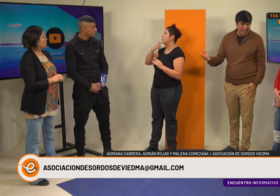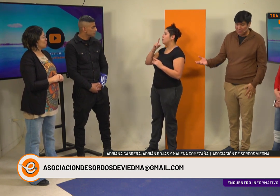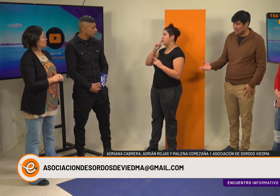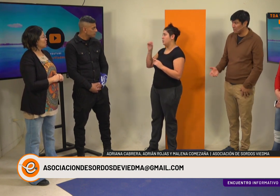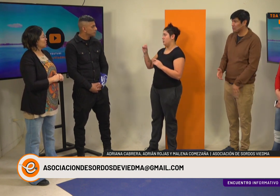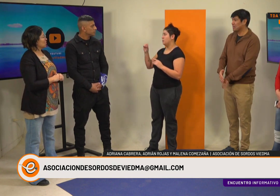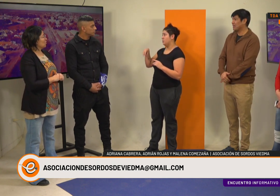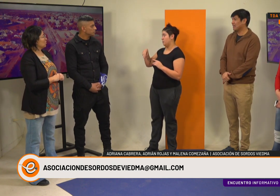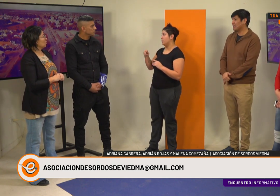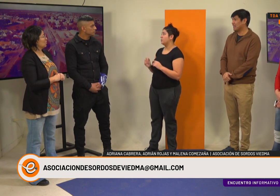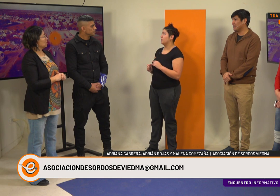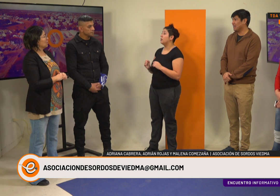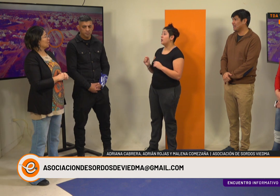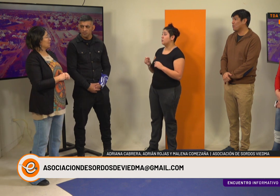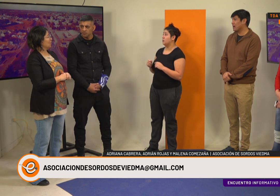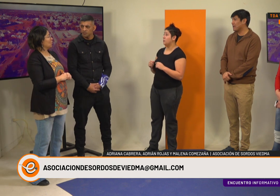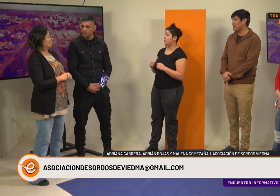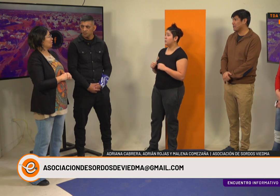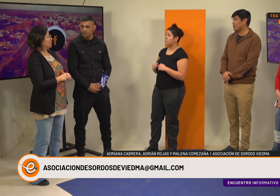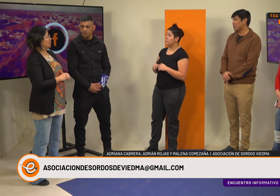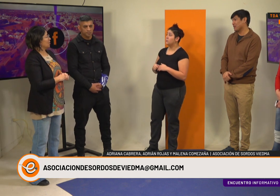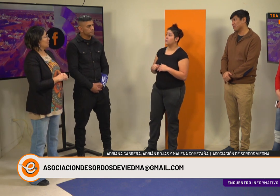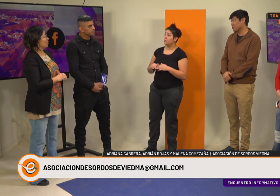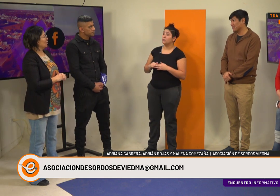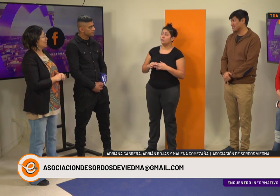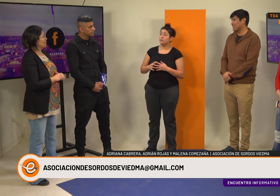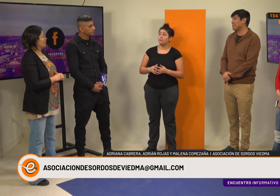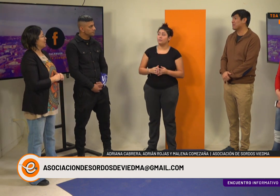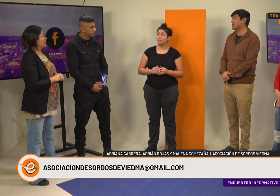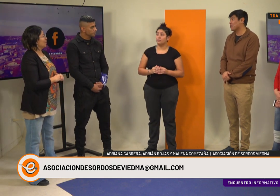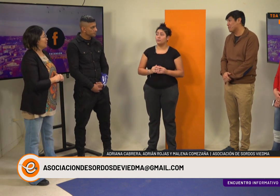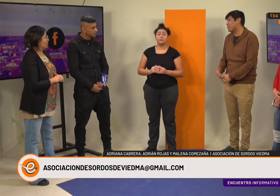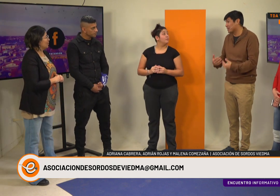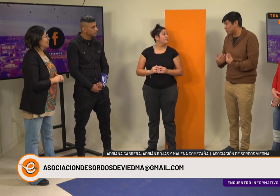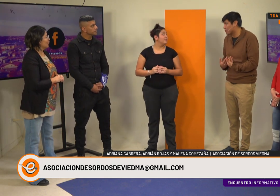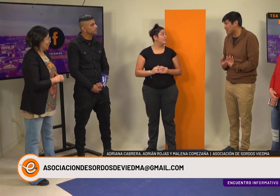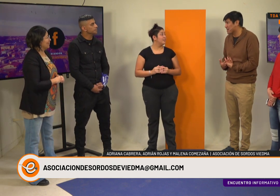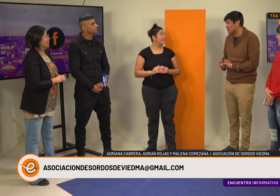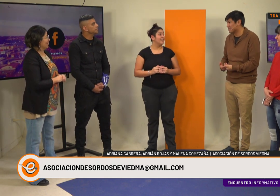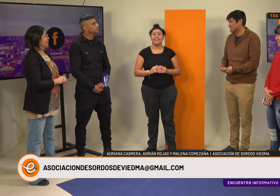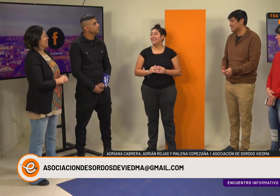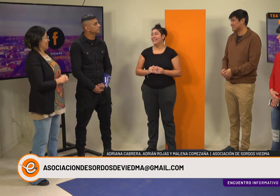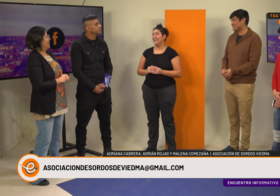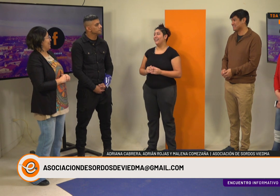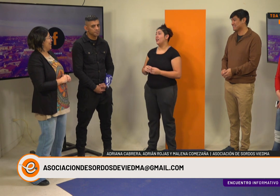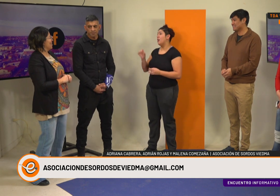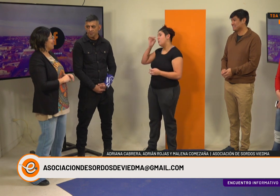aprendamos este lenguaje para poder comunicarlo con ustedes. Les pedimos disculpas por no saberlo.